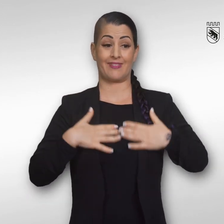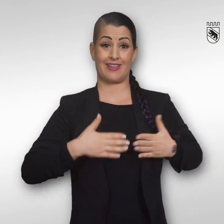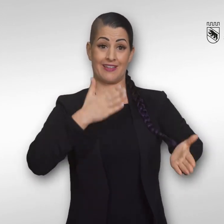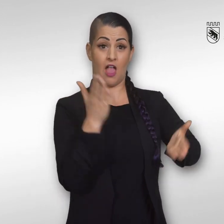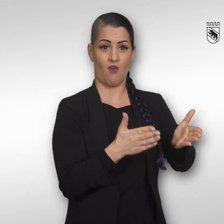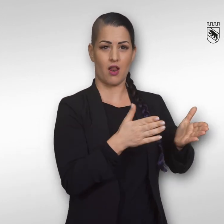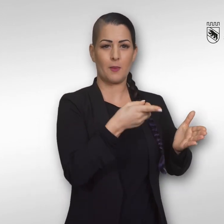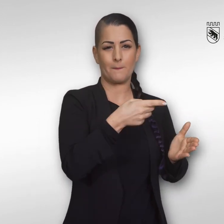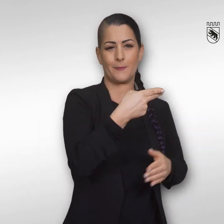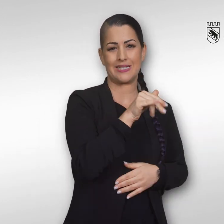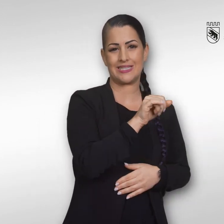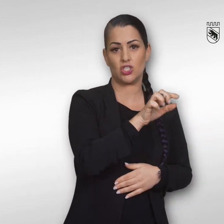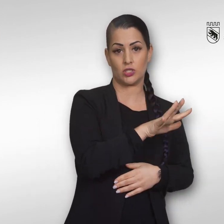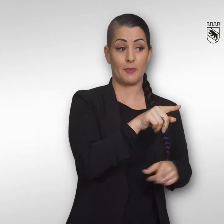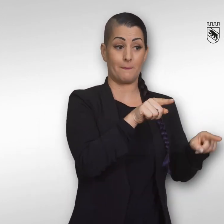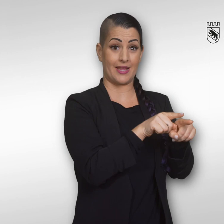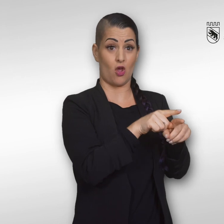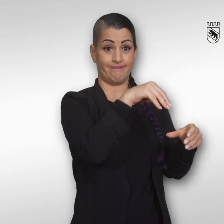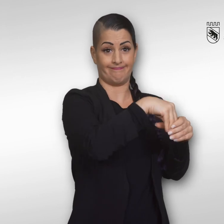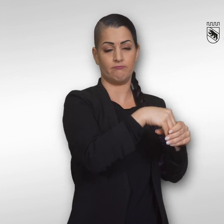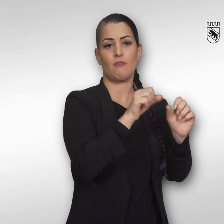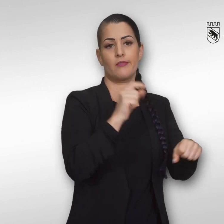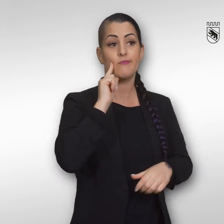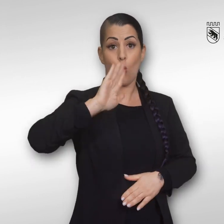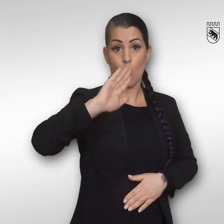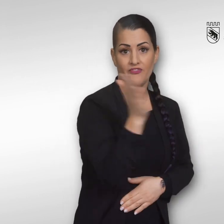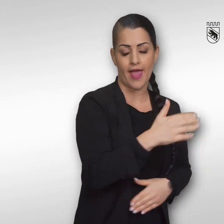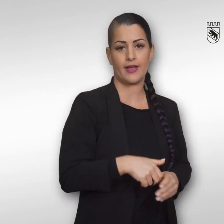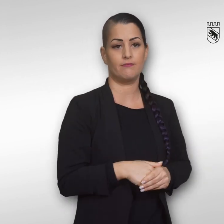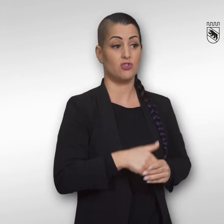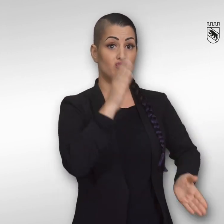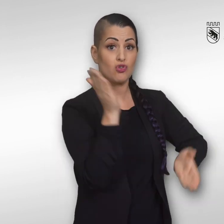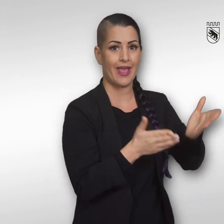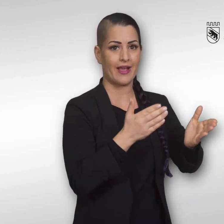Physische Gewalt sind zum Beispiel Ohrfeigen, Schläge, Schupfen und Zerren.